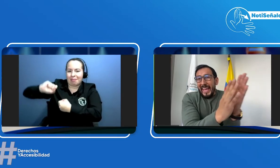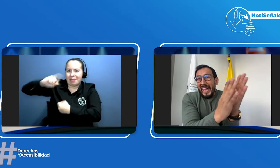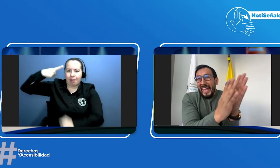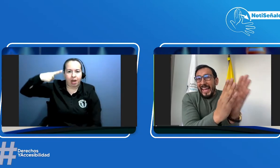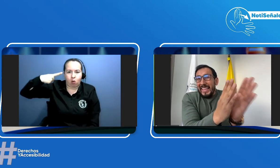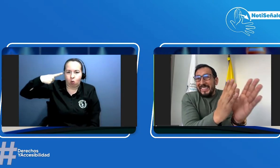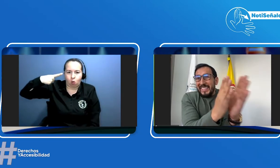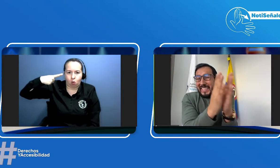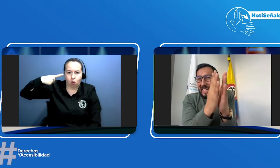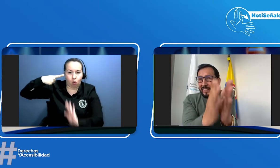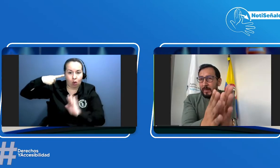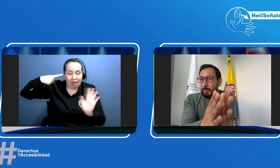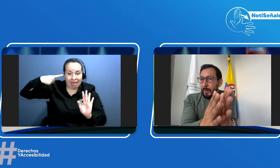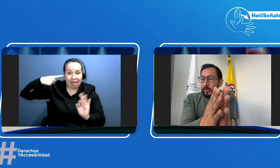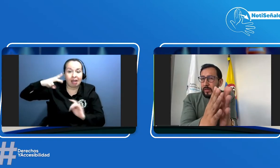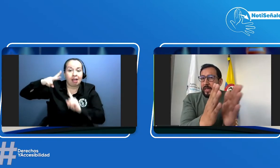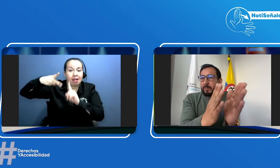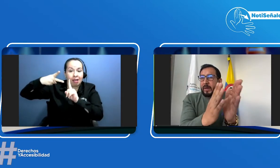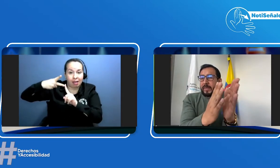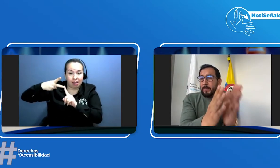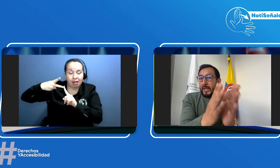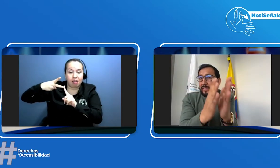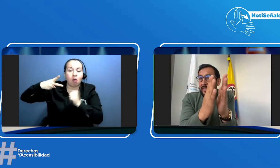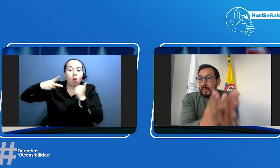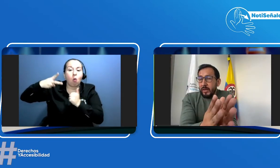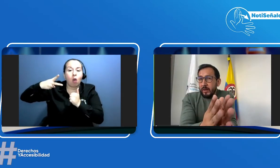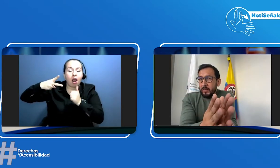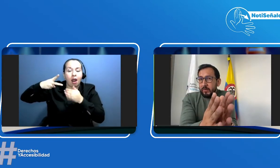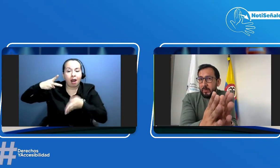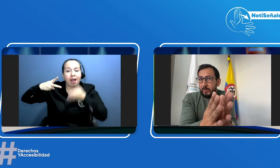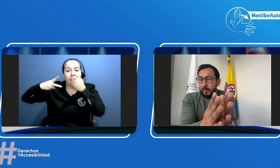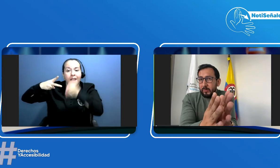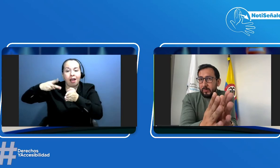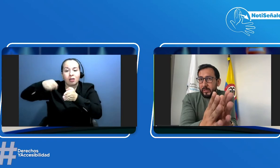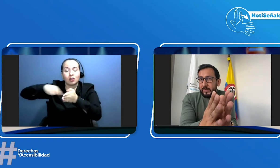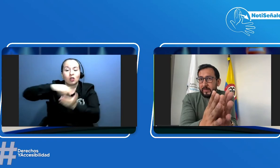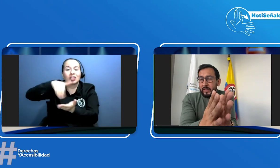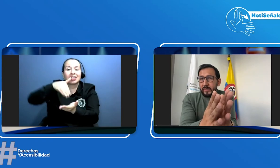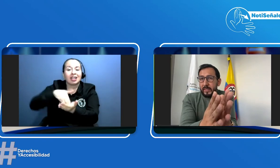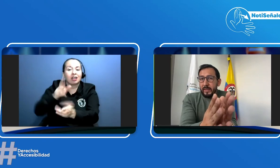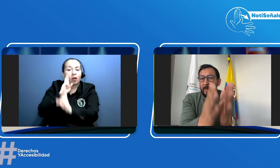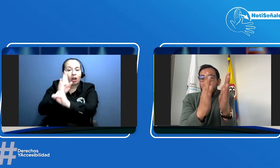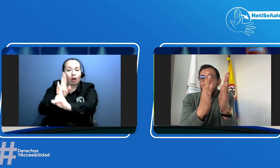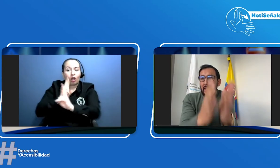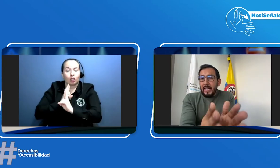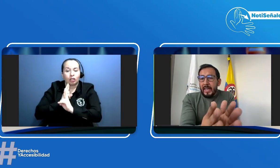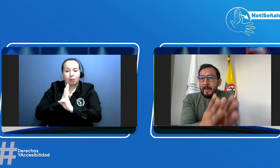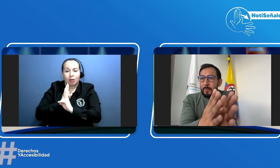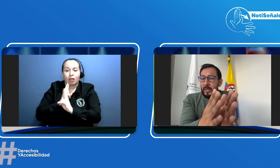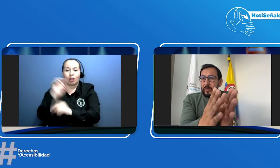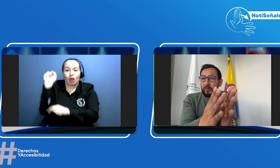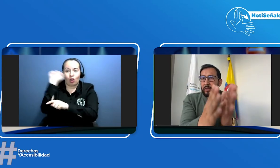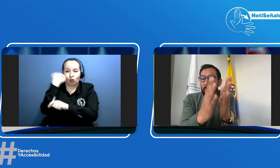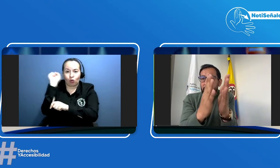el siguiente paso es pasar por el centro de reconocimiento de conductores es decir tendrá que ir a hacerse examen físico